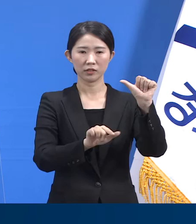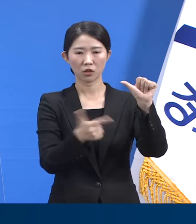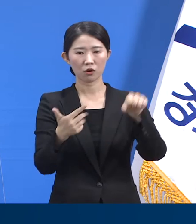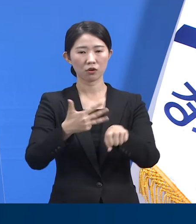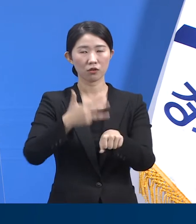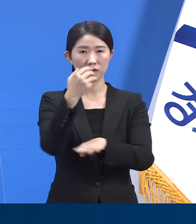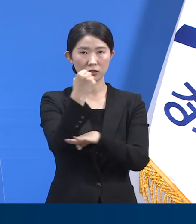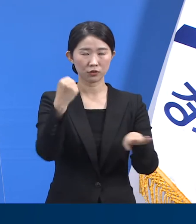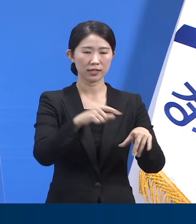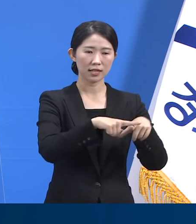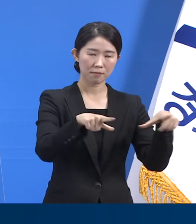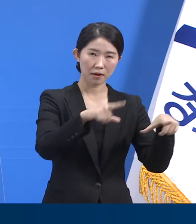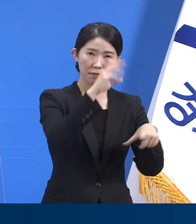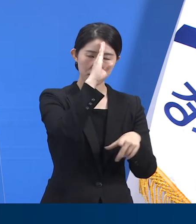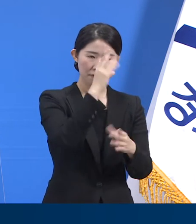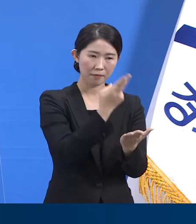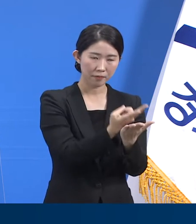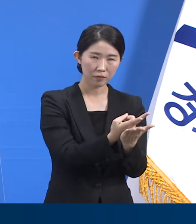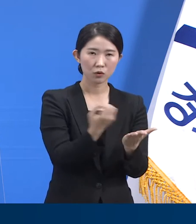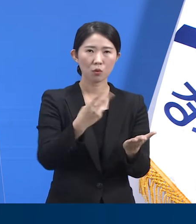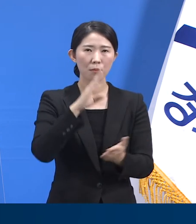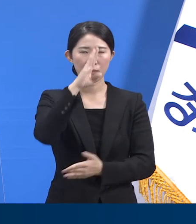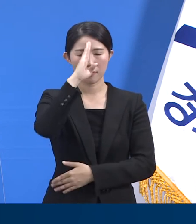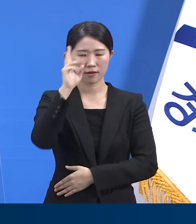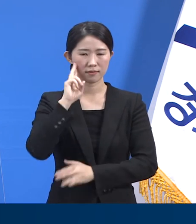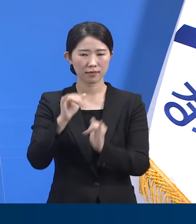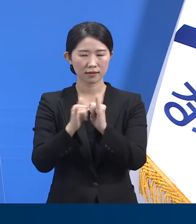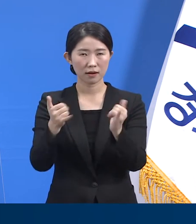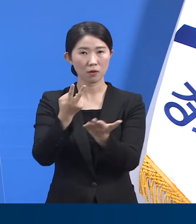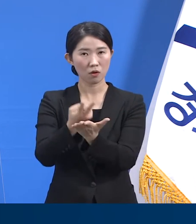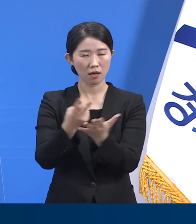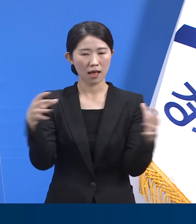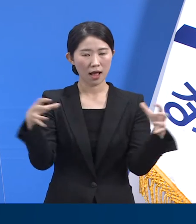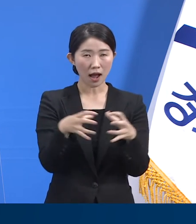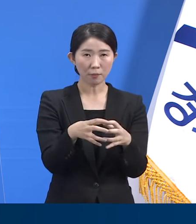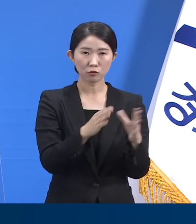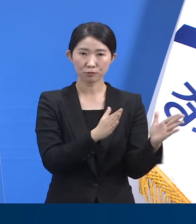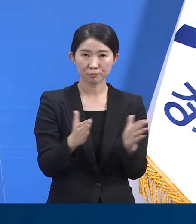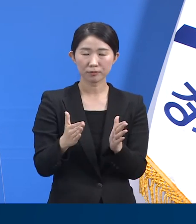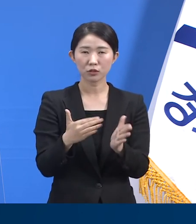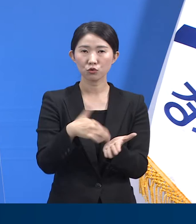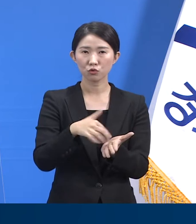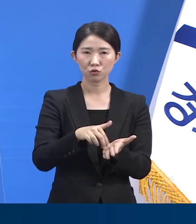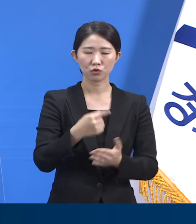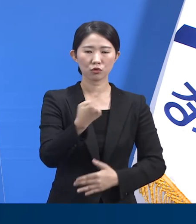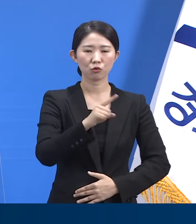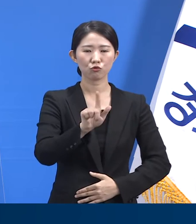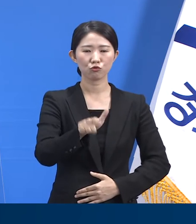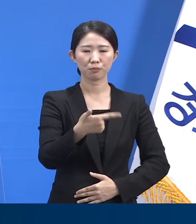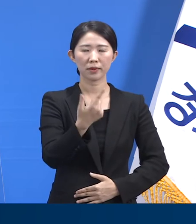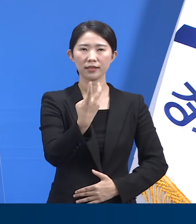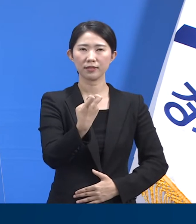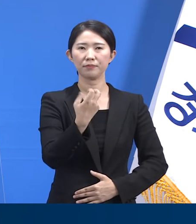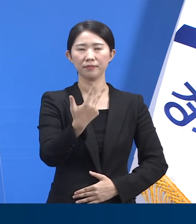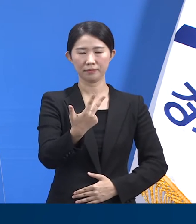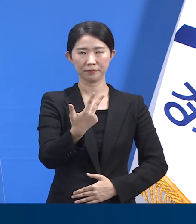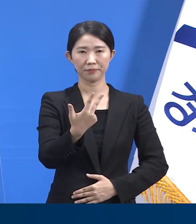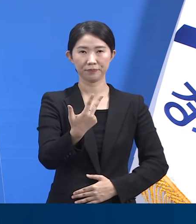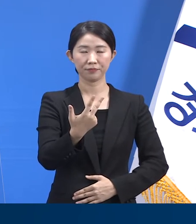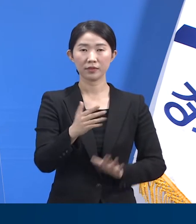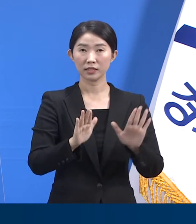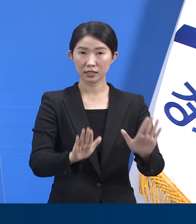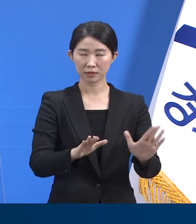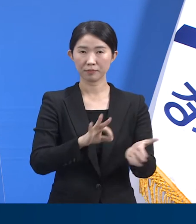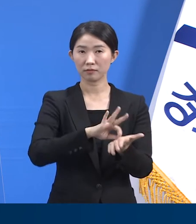일반과 중증환자 병상을 합한 도내 의료기관 확보 병상은 총 1627개입니다. 현재